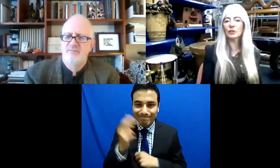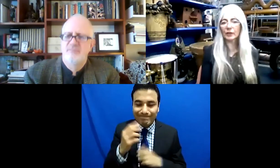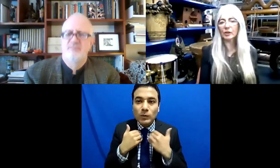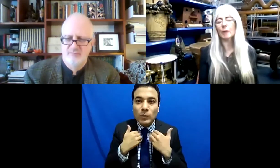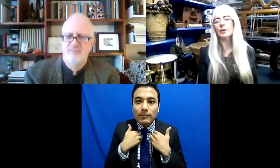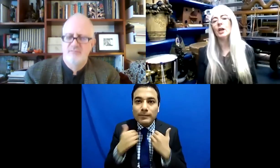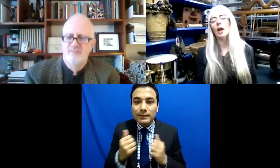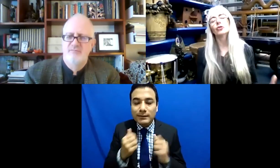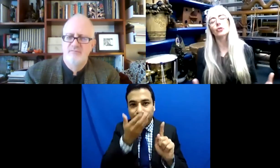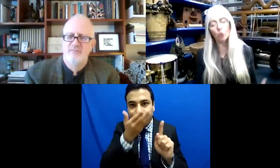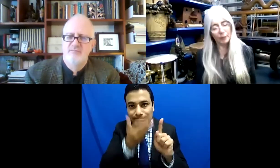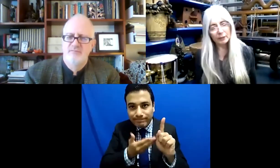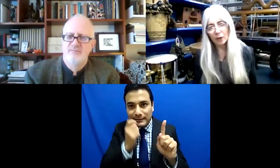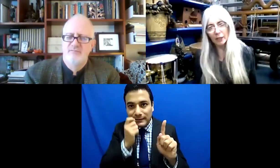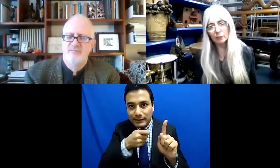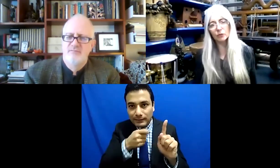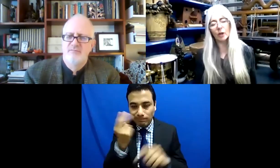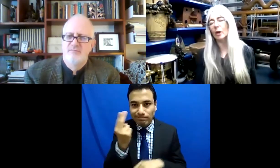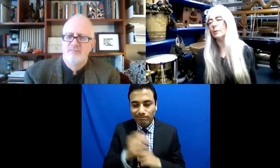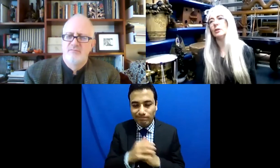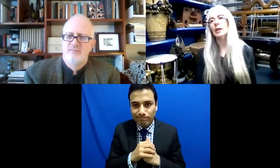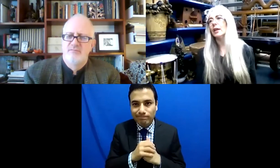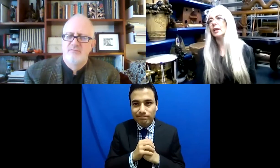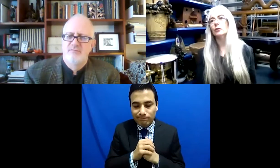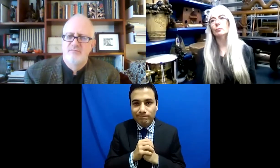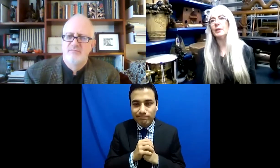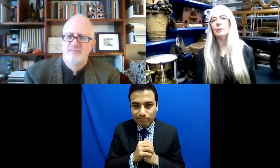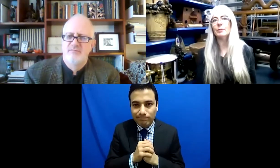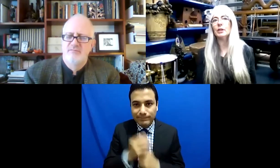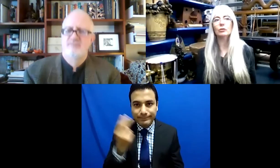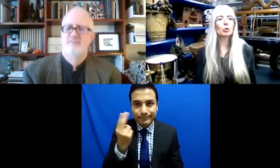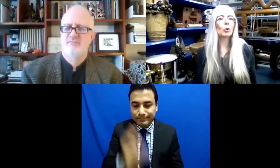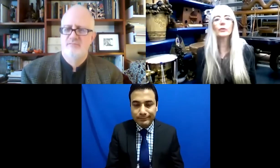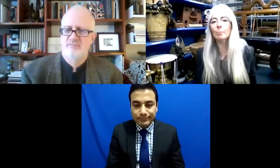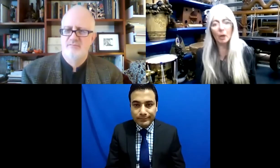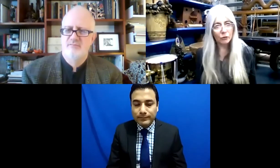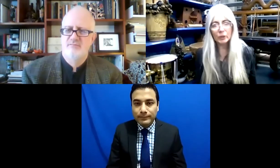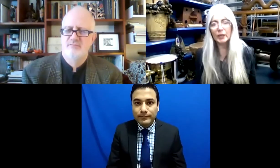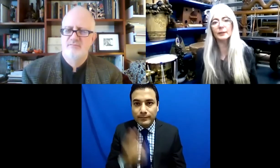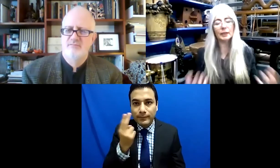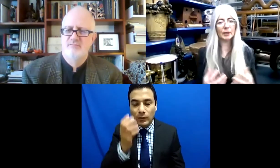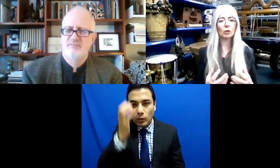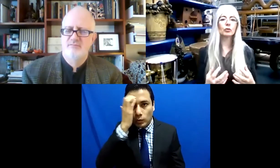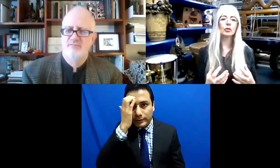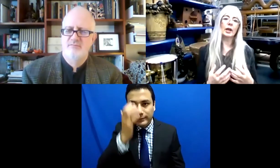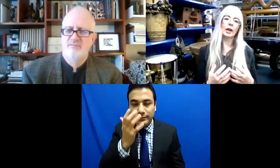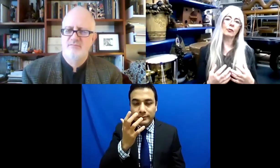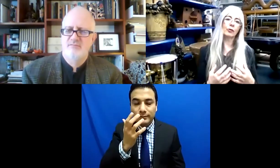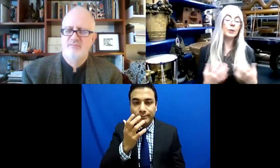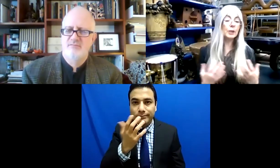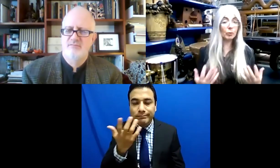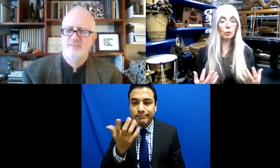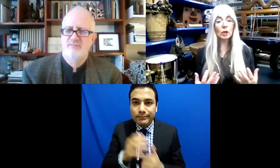muy fácil aglutinar los conceptos o las ideas. Un de veces